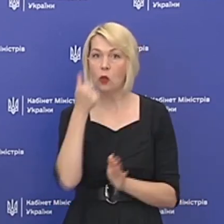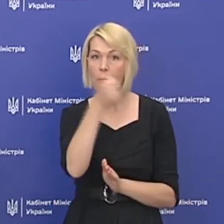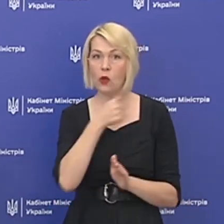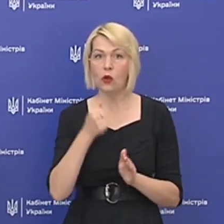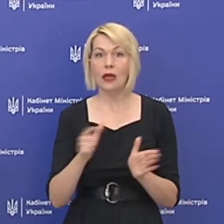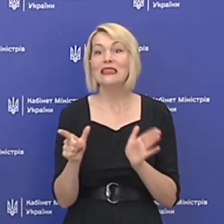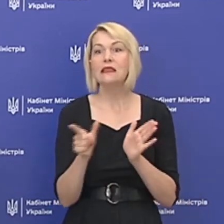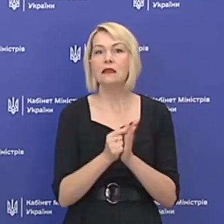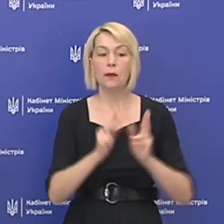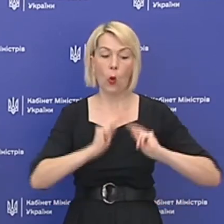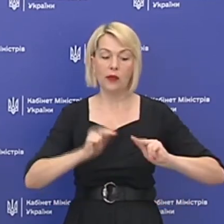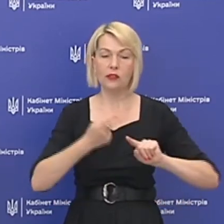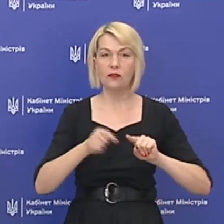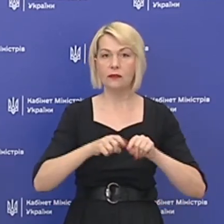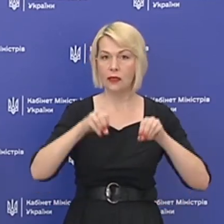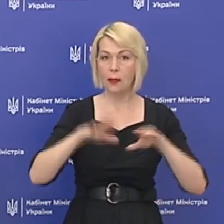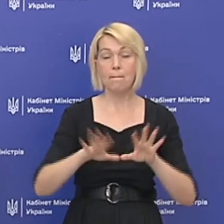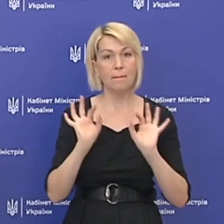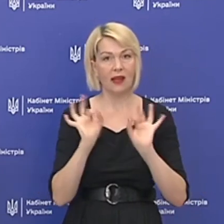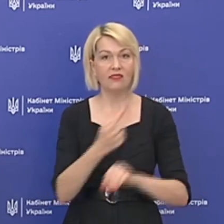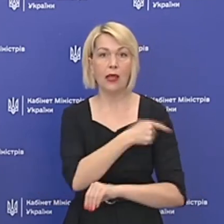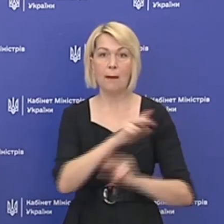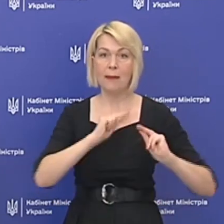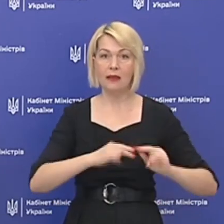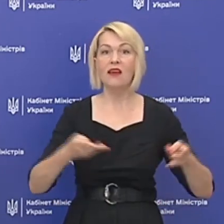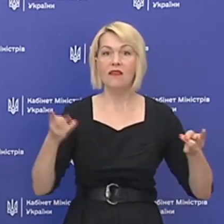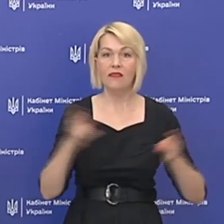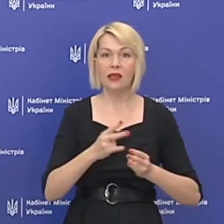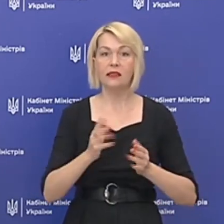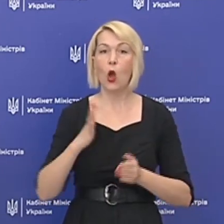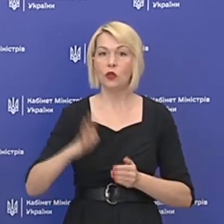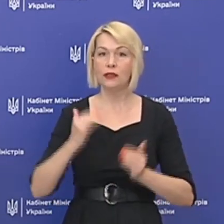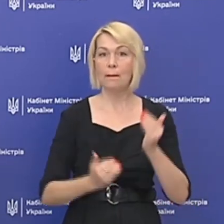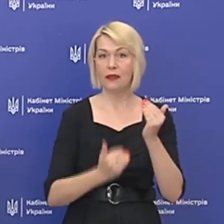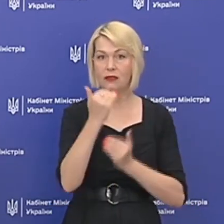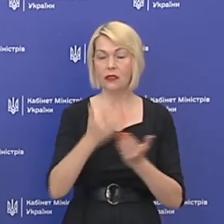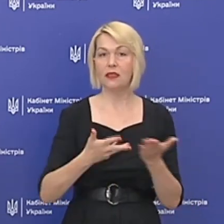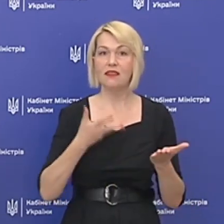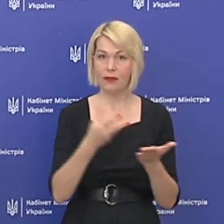З ким опрацьовано це рішення і чи правда медикам варто очікувати на підвищення випадок?